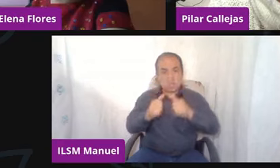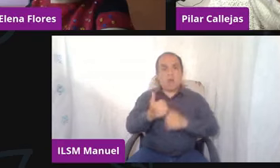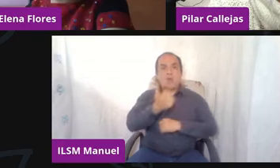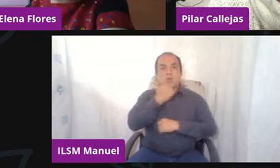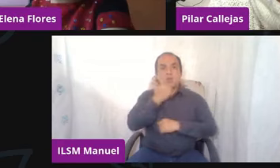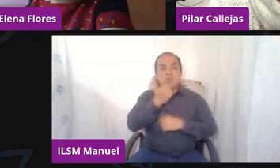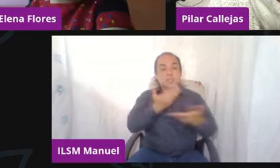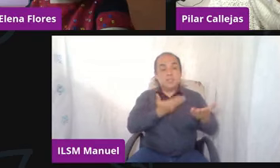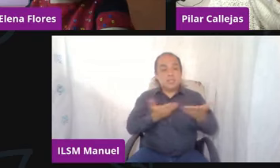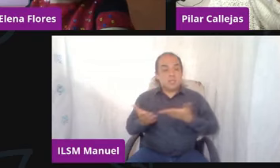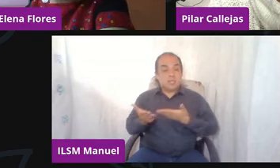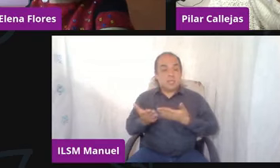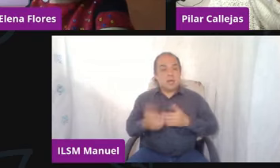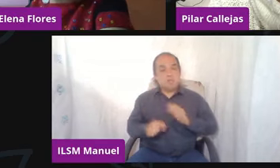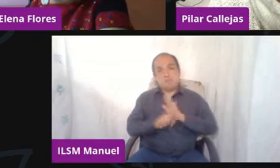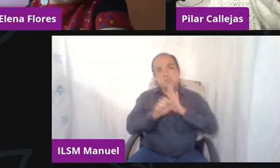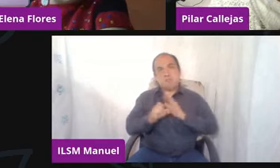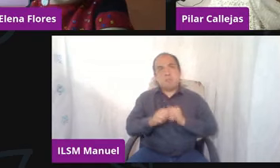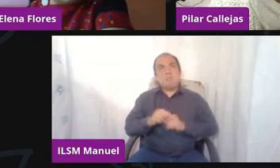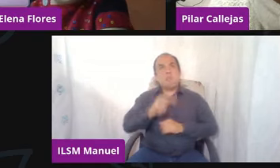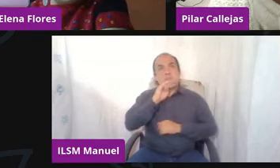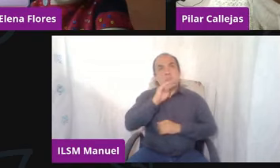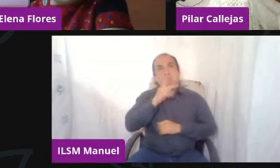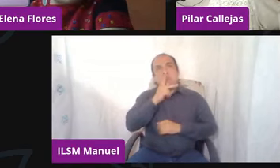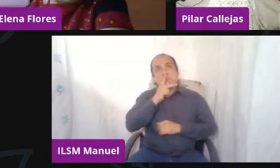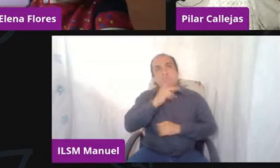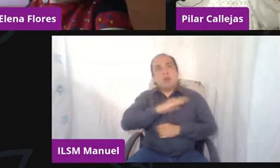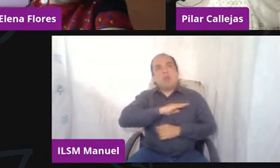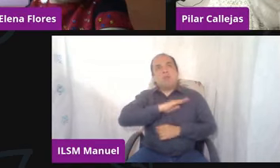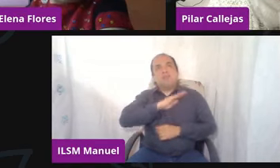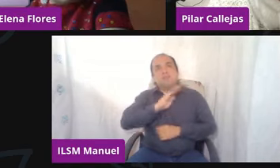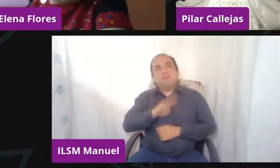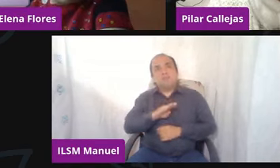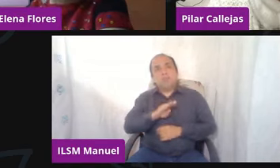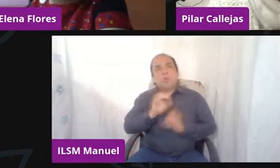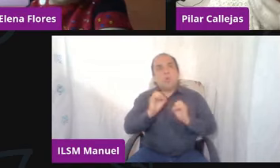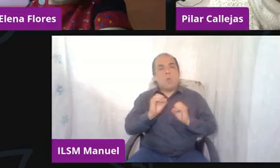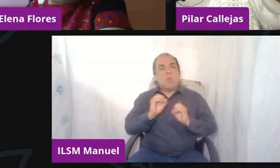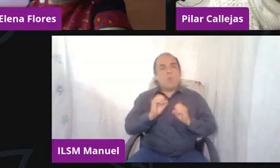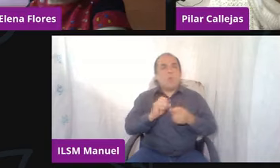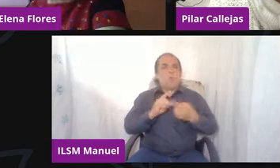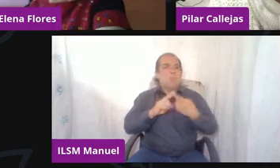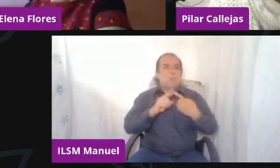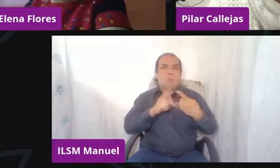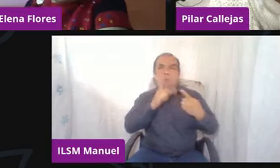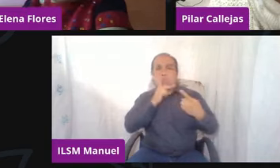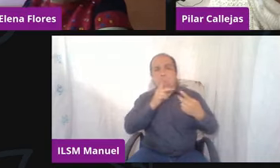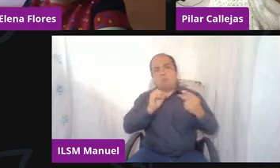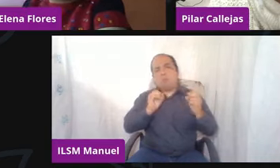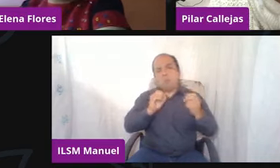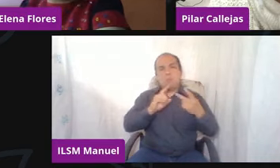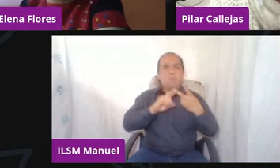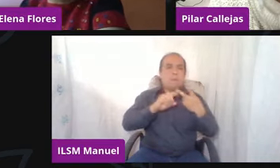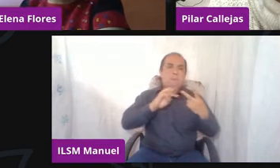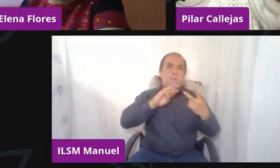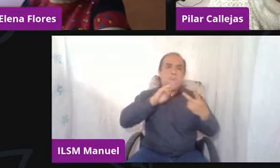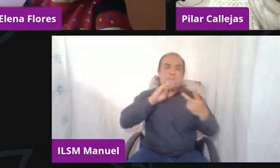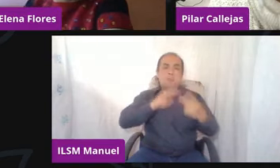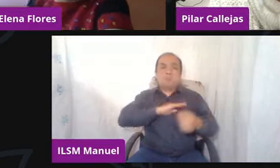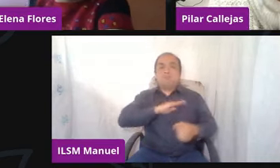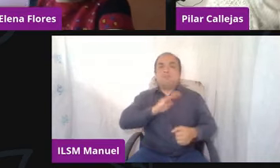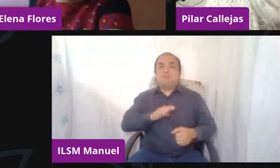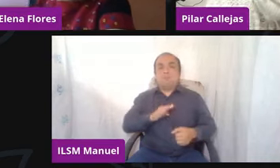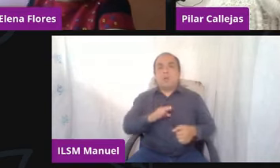de mamá, papá o ambos? ¿Cómo hacer? ¿Qué estrategias implementar?